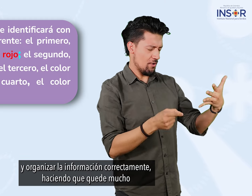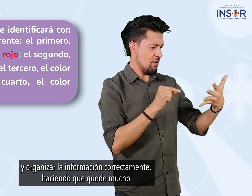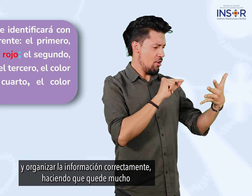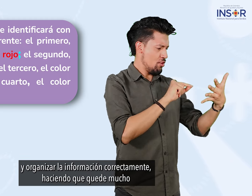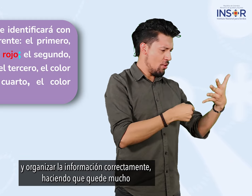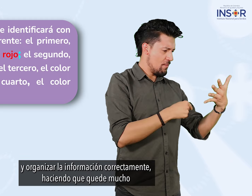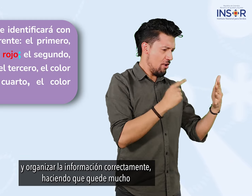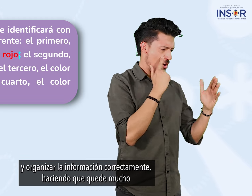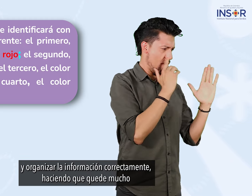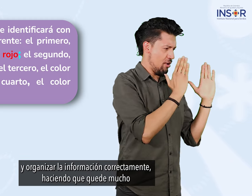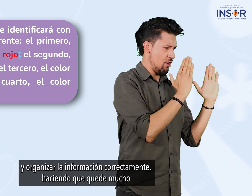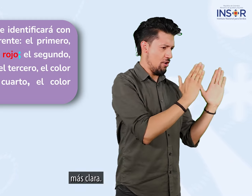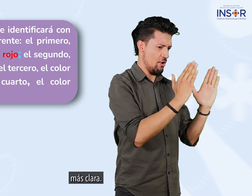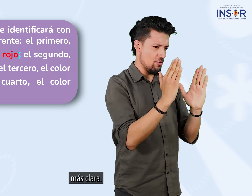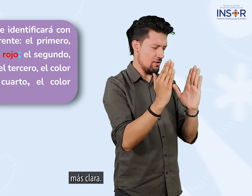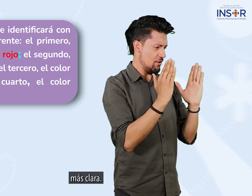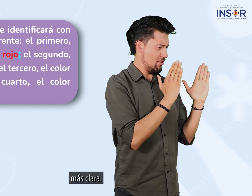quede mucho más clara